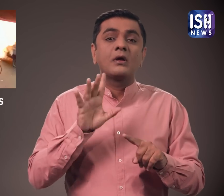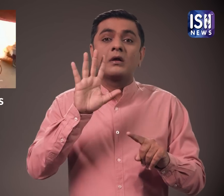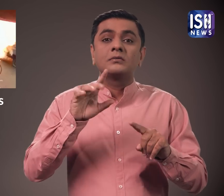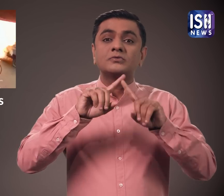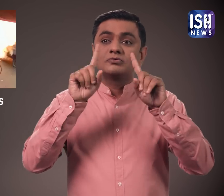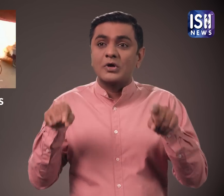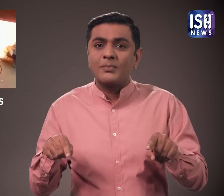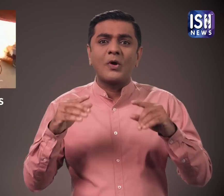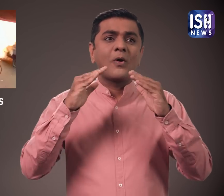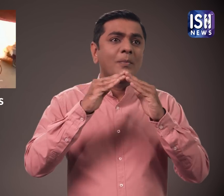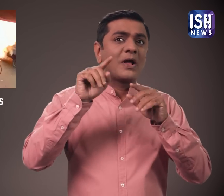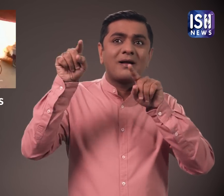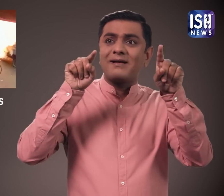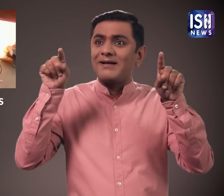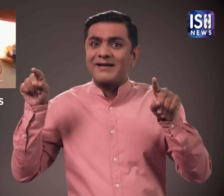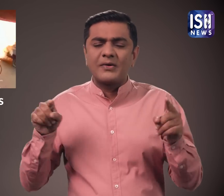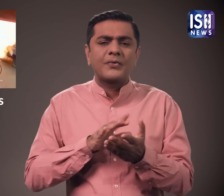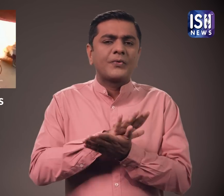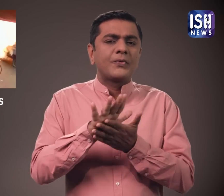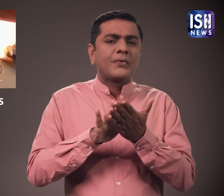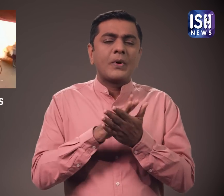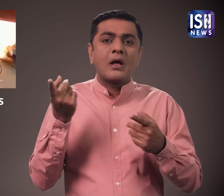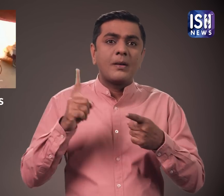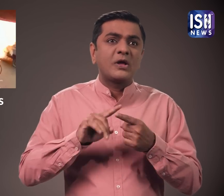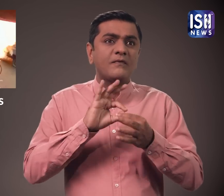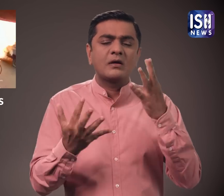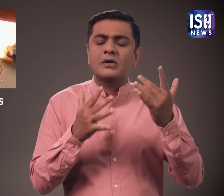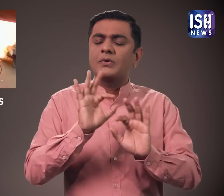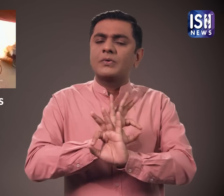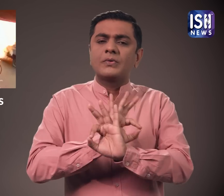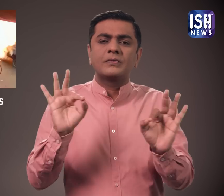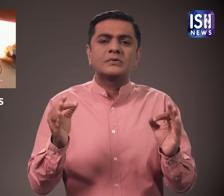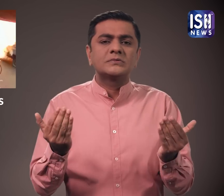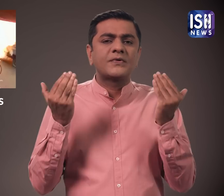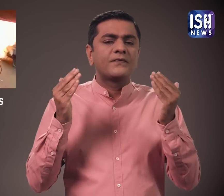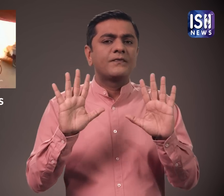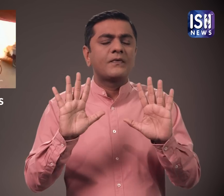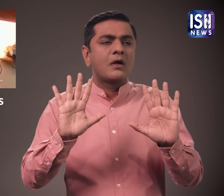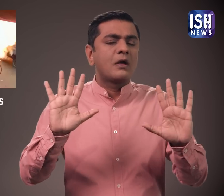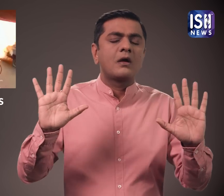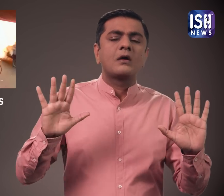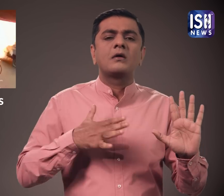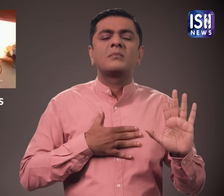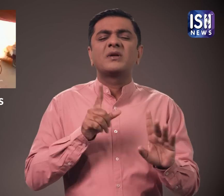हाला कि किसी संपत्ती को कोई नुकसान नहीं हुआ है बस सल्मान की जान चली गई